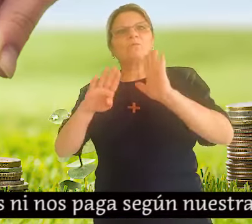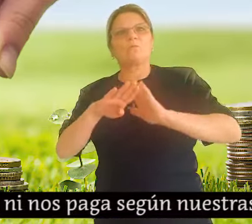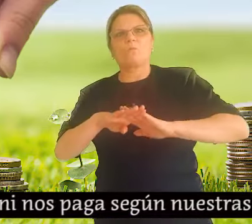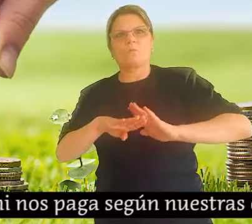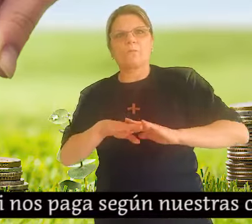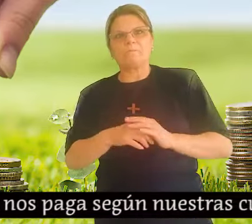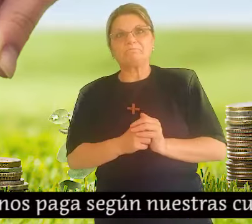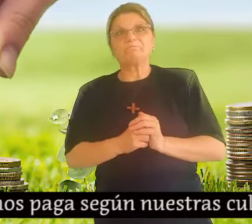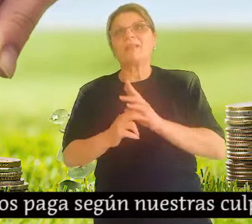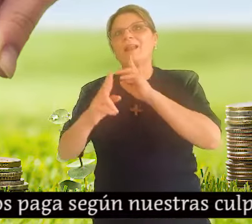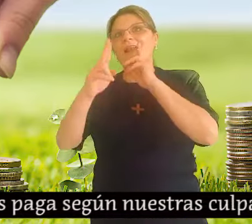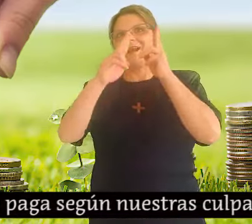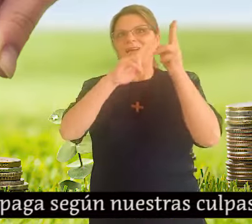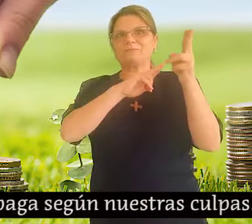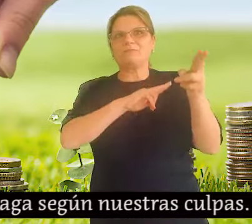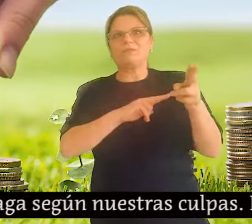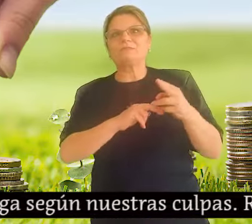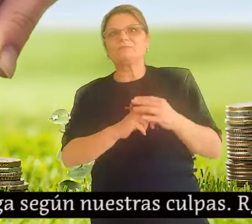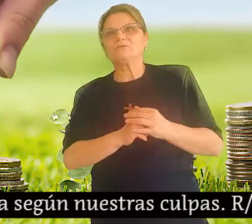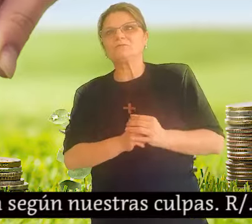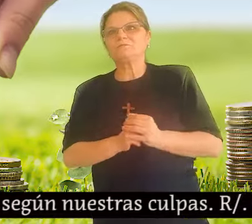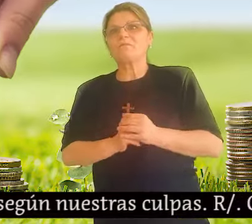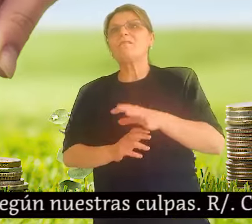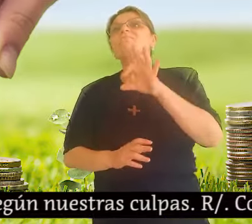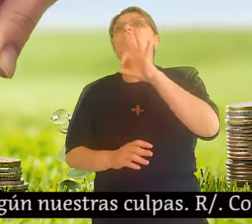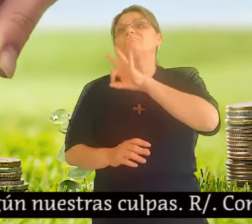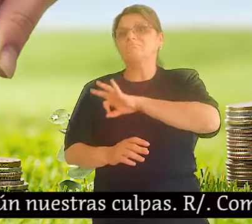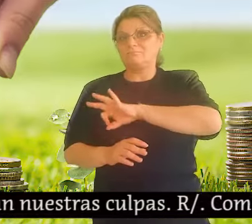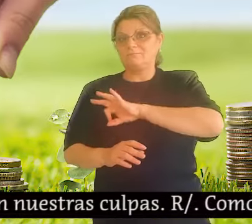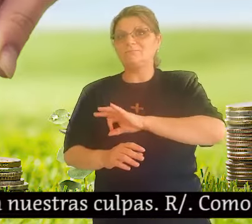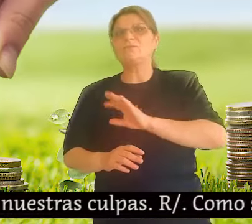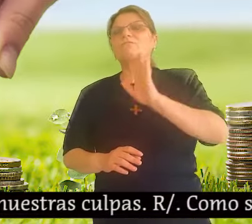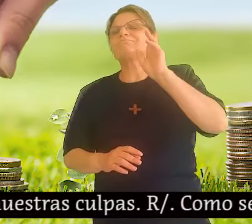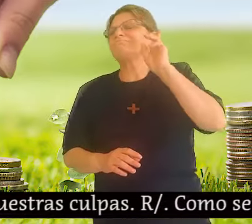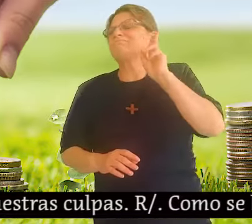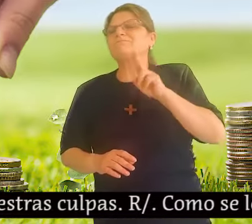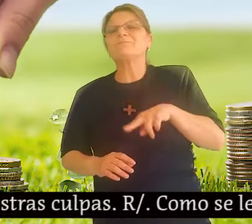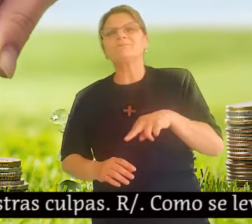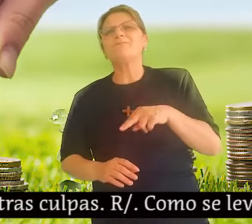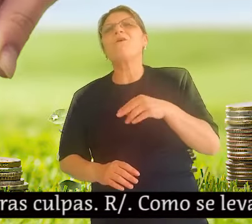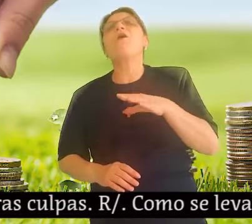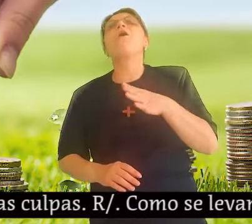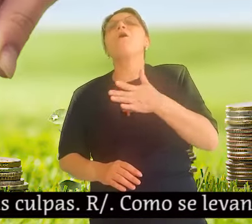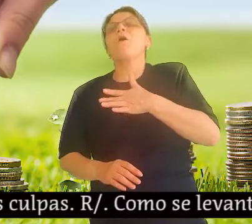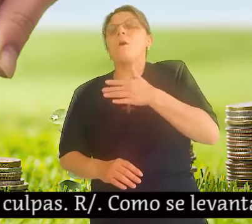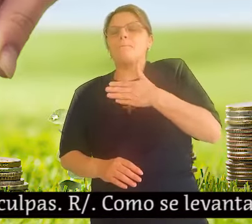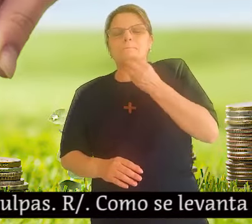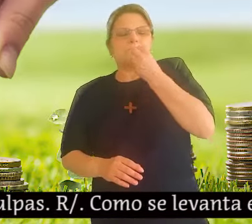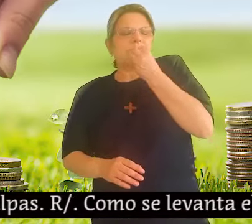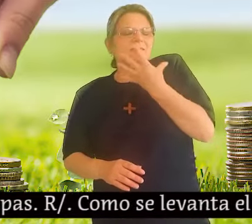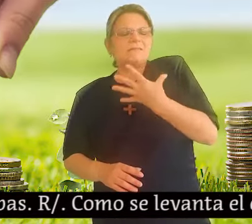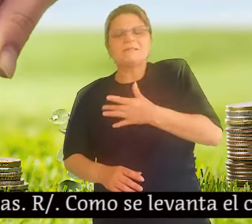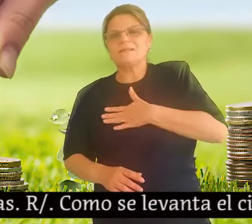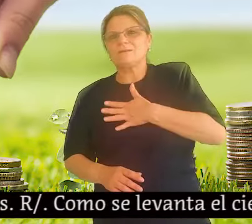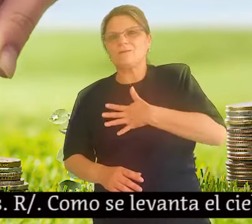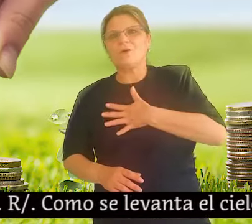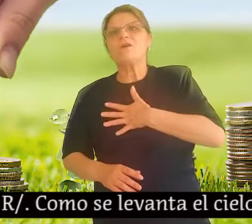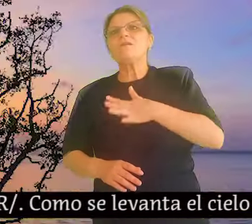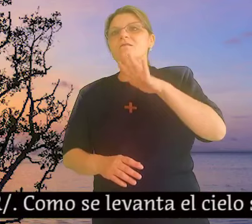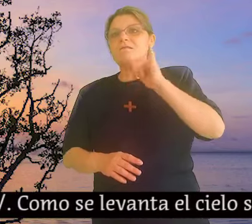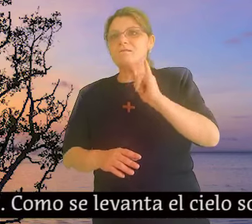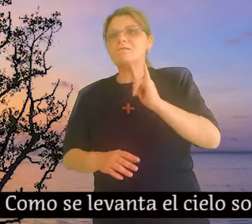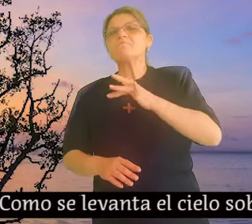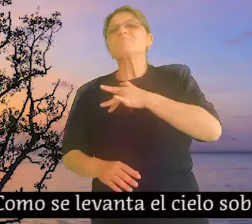iente del ocaso, así aleja de nosotros nuestros delitos. No.